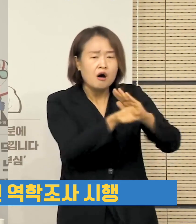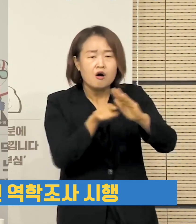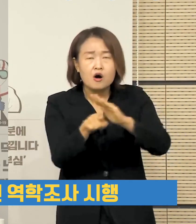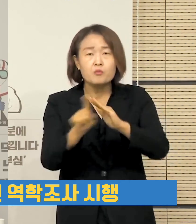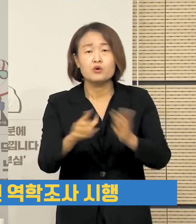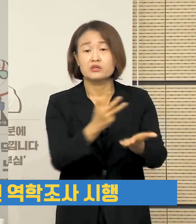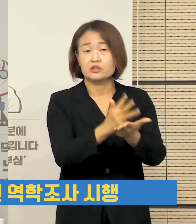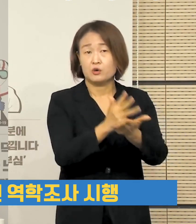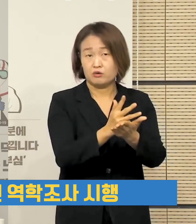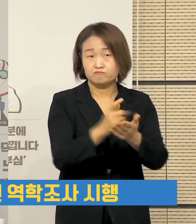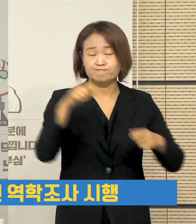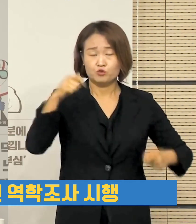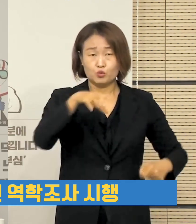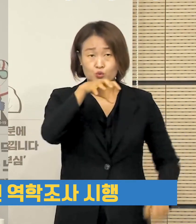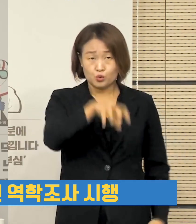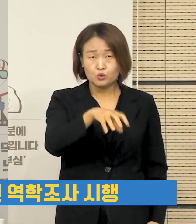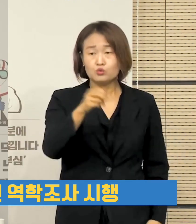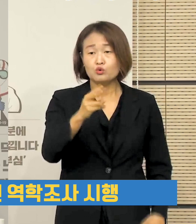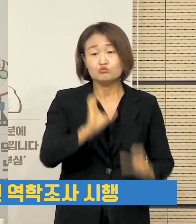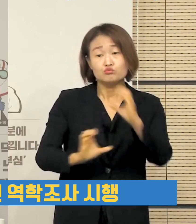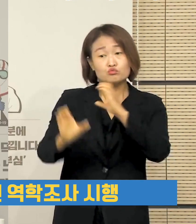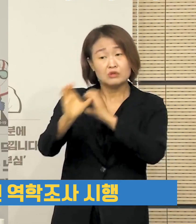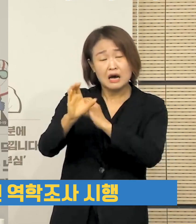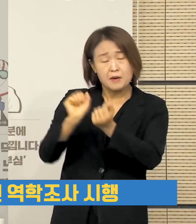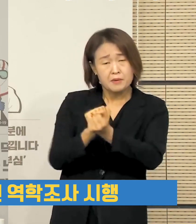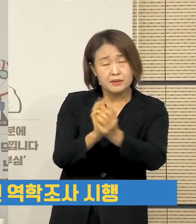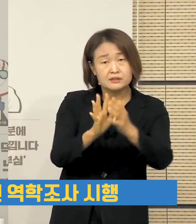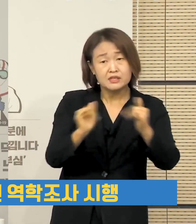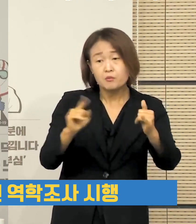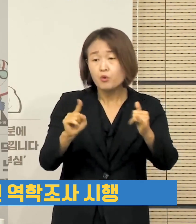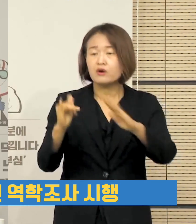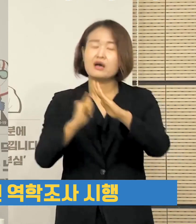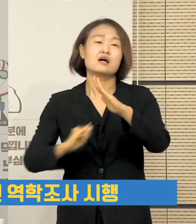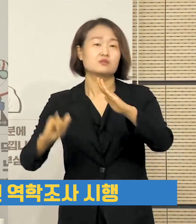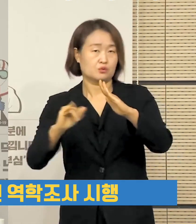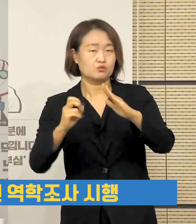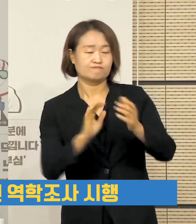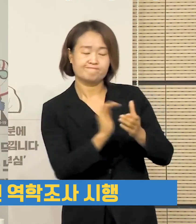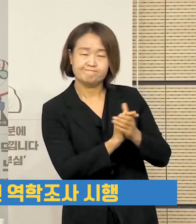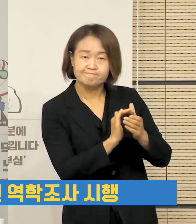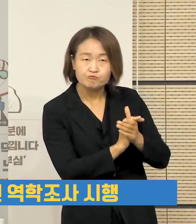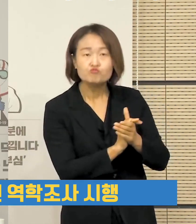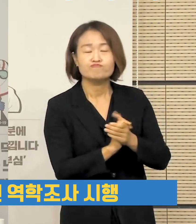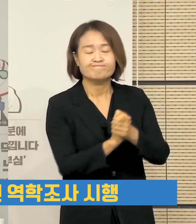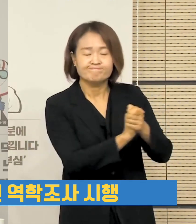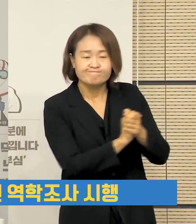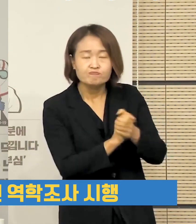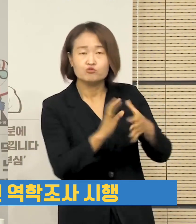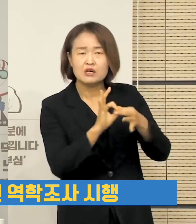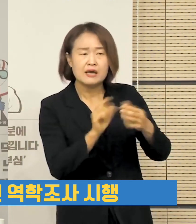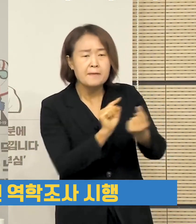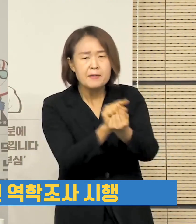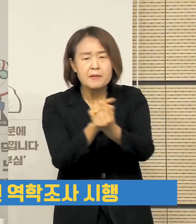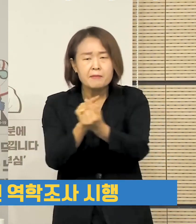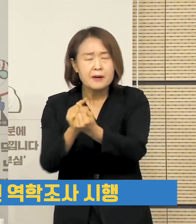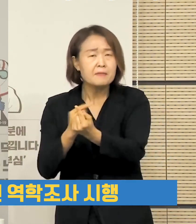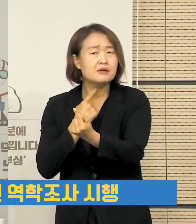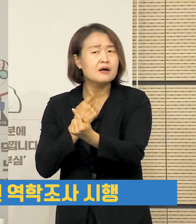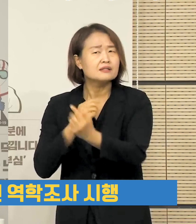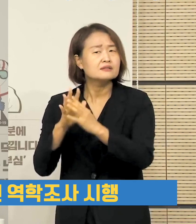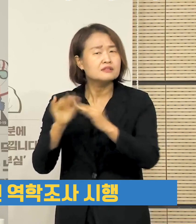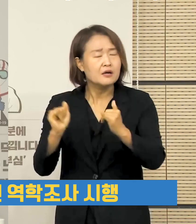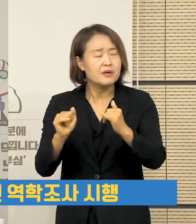클럽 방문자와 추가 확진 환자들의 가족, 지인 등 접촉자를 파악하고